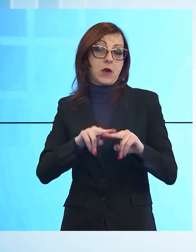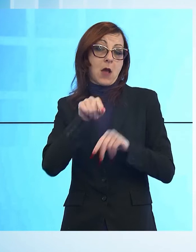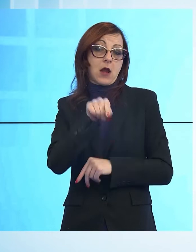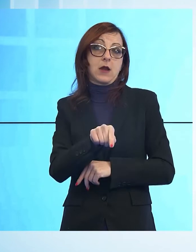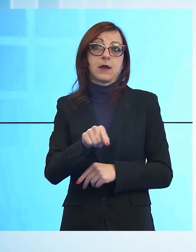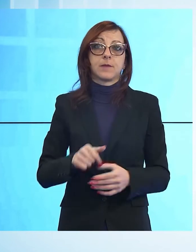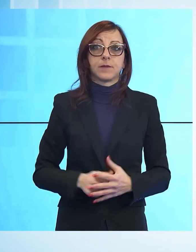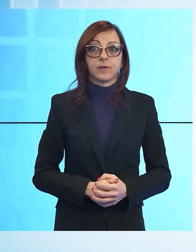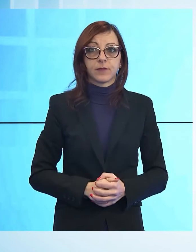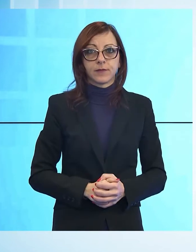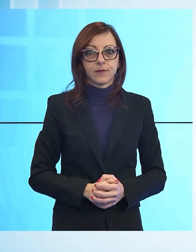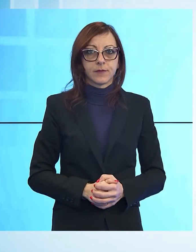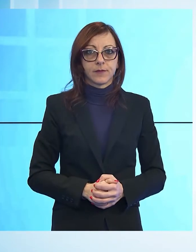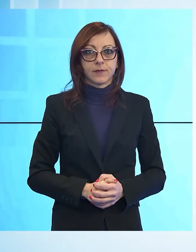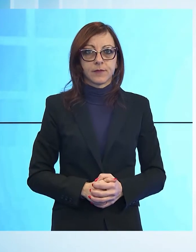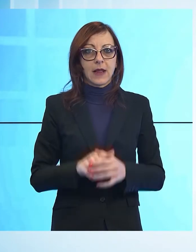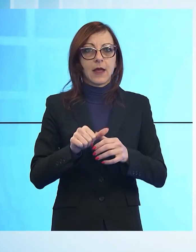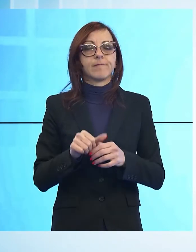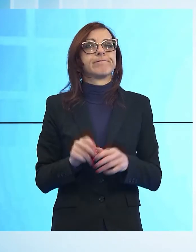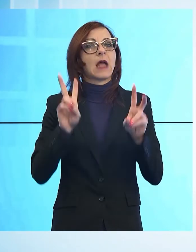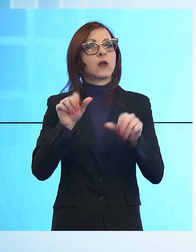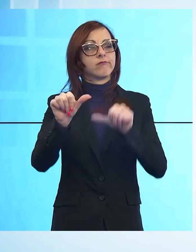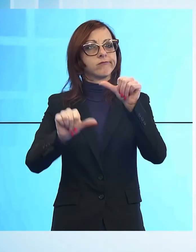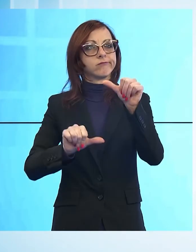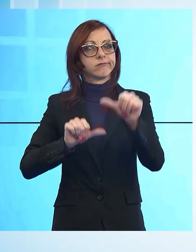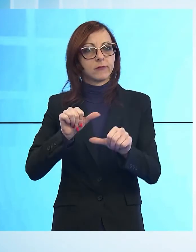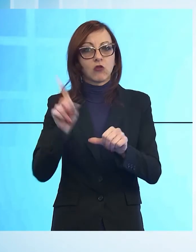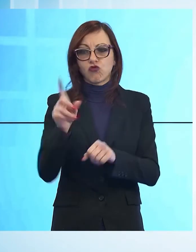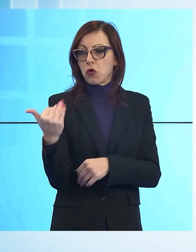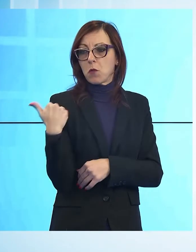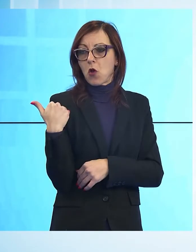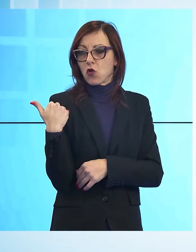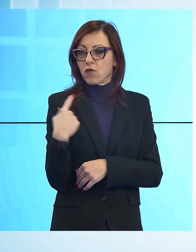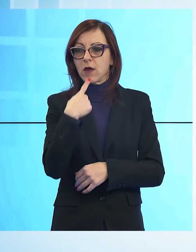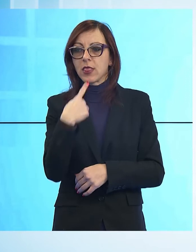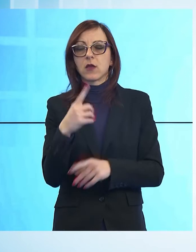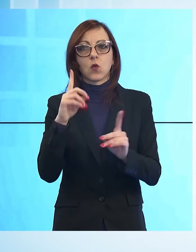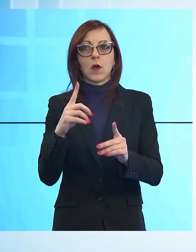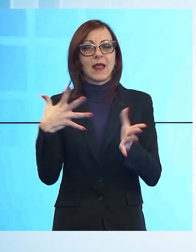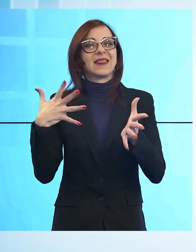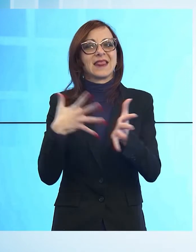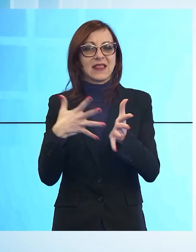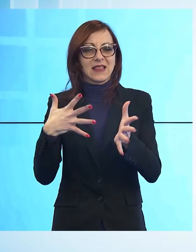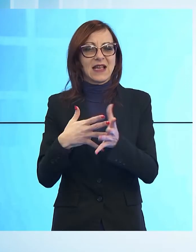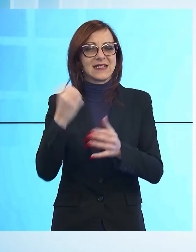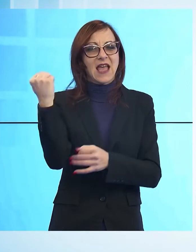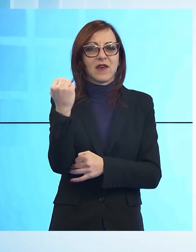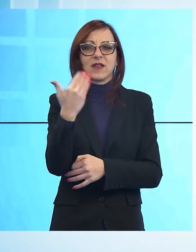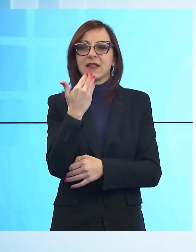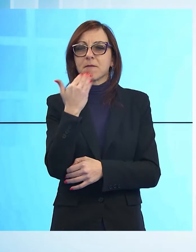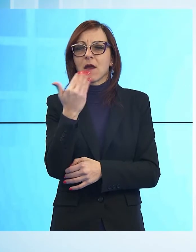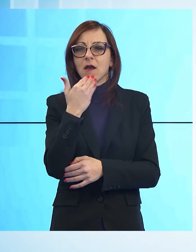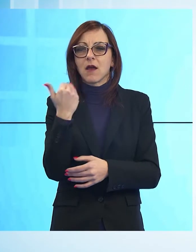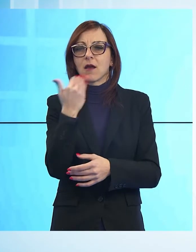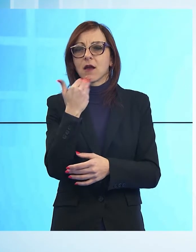Cambiamo decisamente argomento. Qualche giorno fa vi abbiamo parlato delle difficoltà, dei disservizi nella consegna